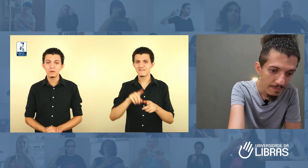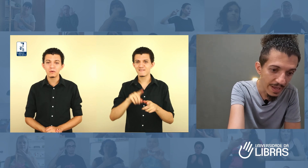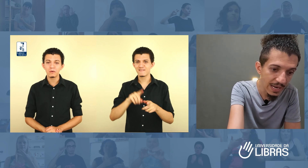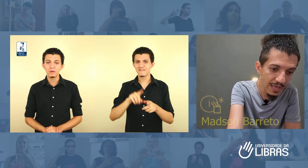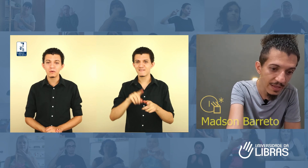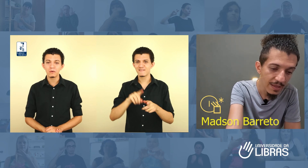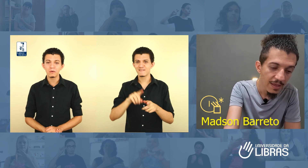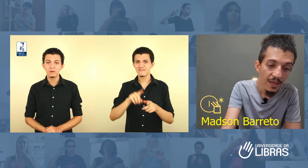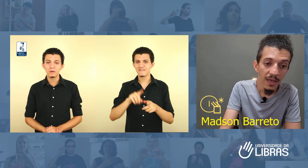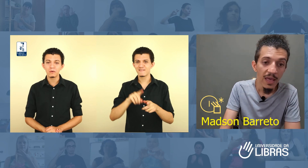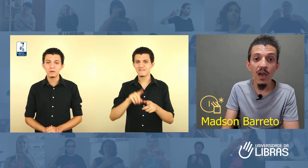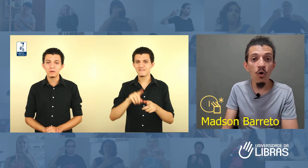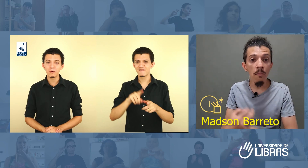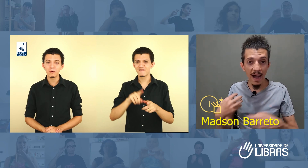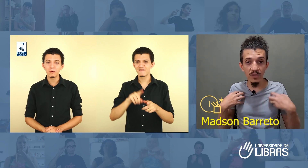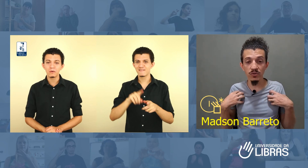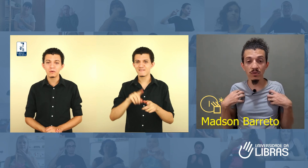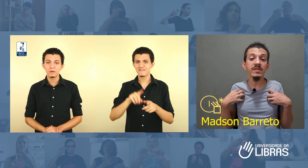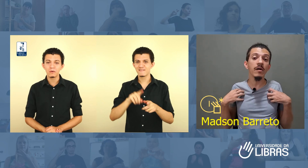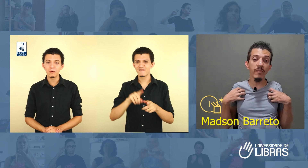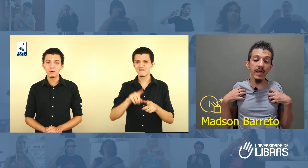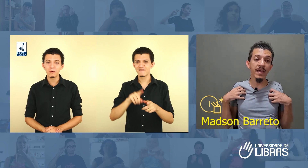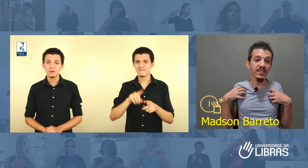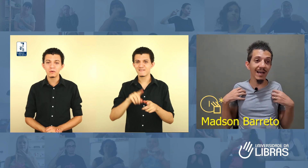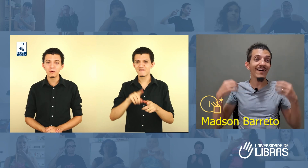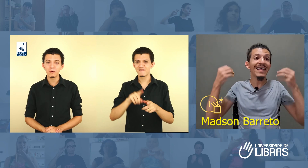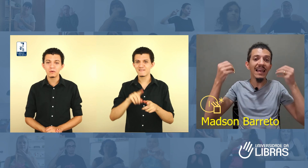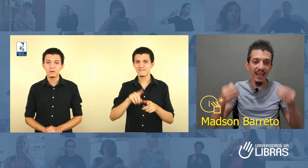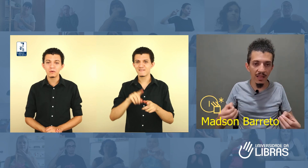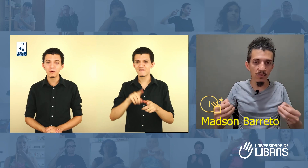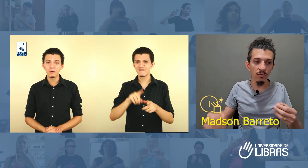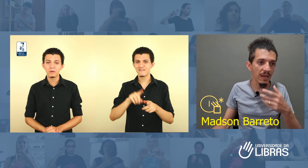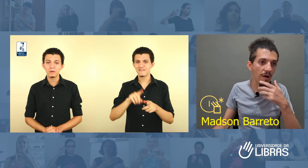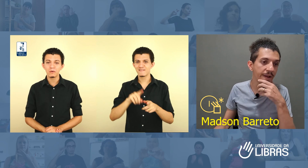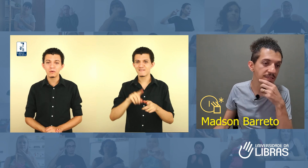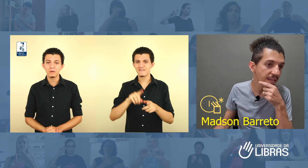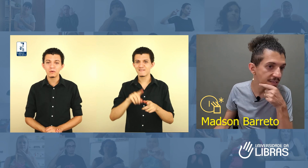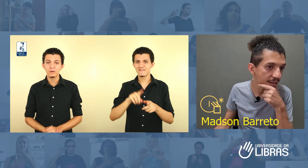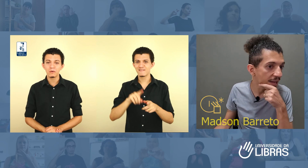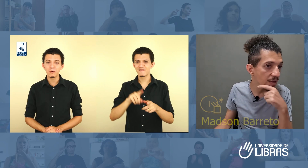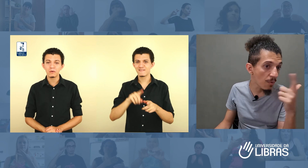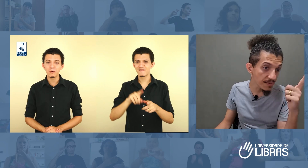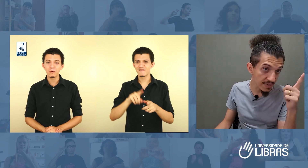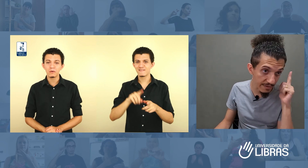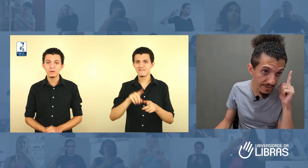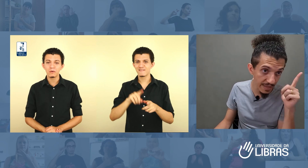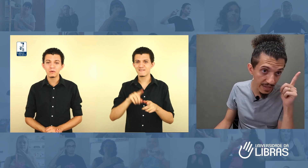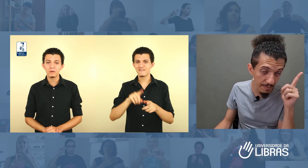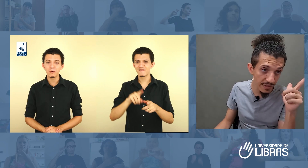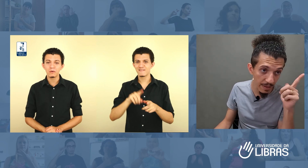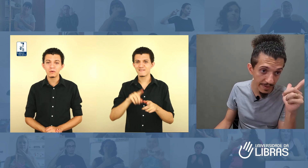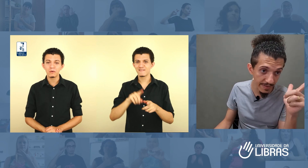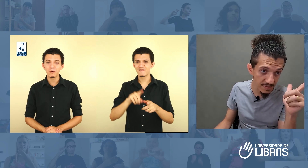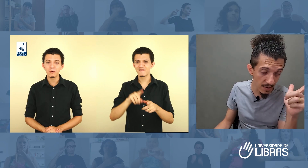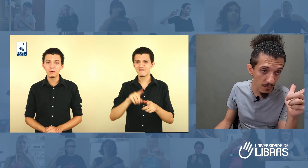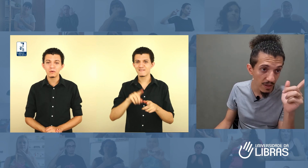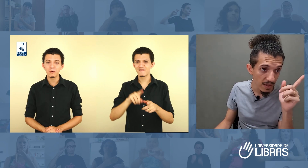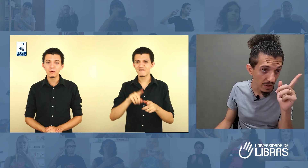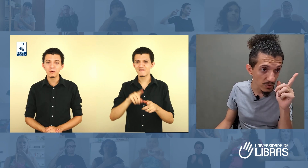Marilene, eu, Madson, também me achava lento na hora de sinalizar. E como você está vendo aqui na minha interpretação, eu estou